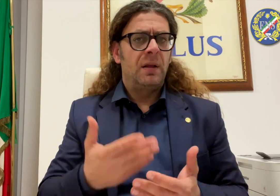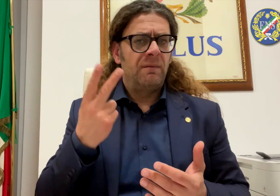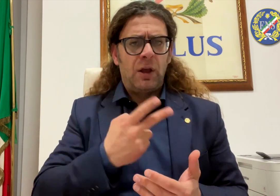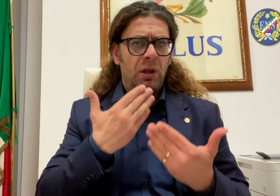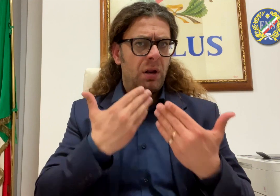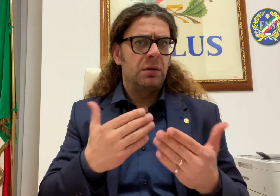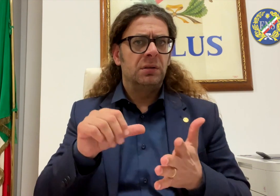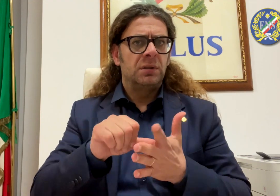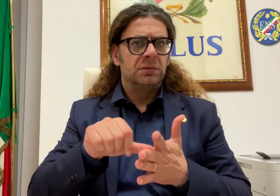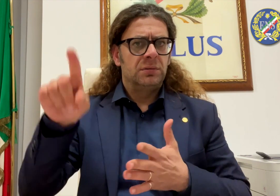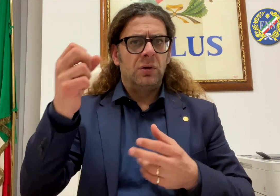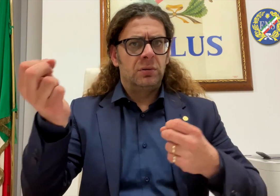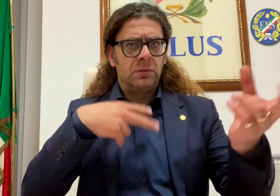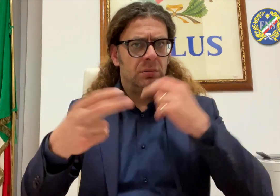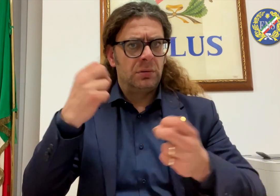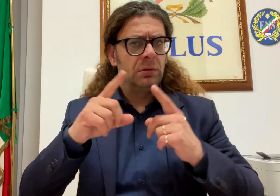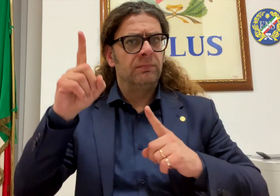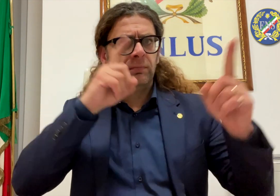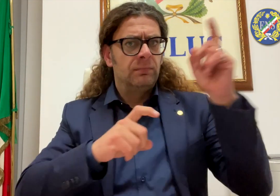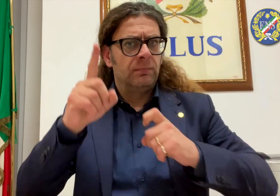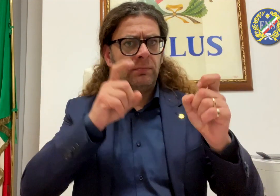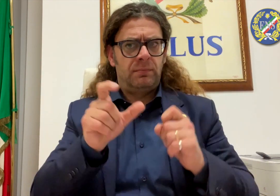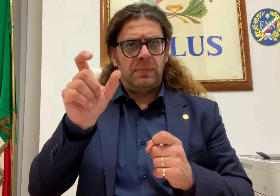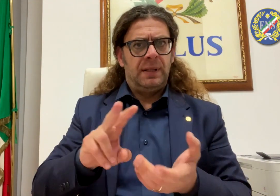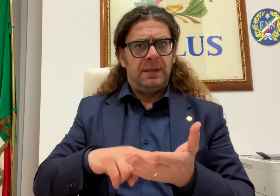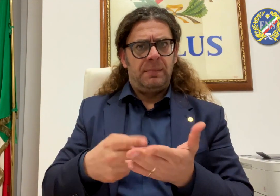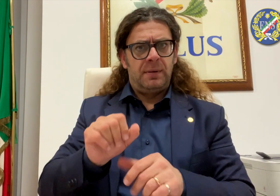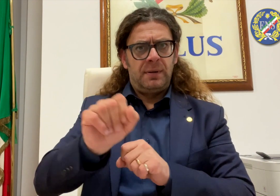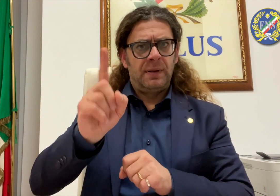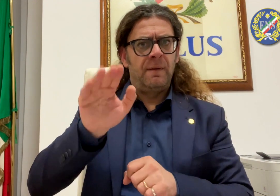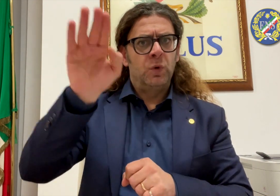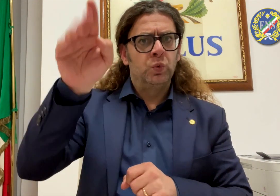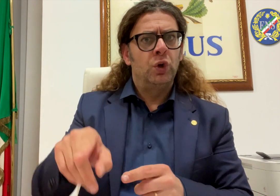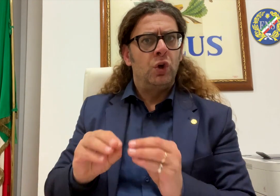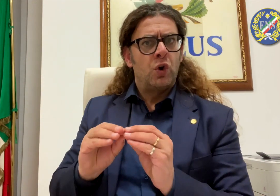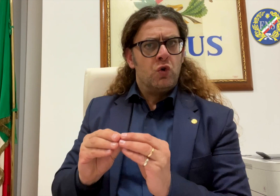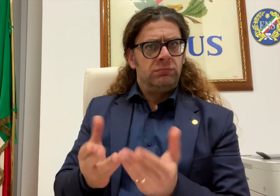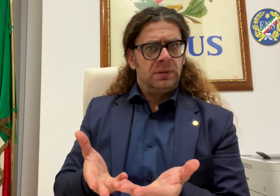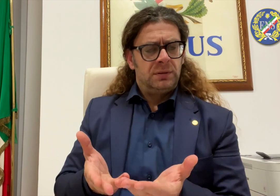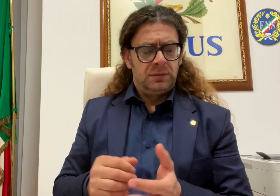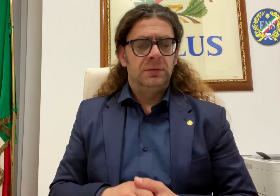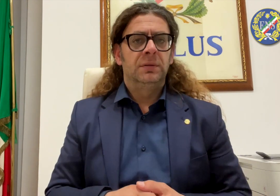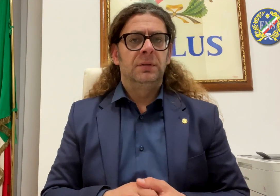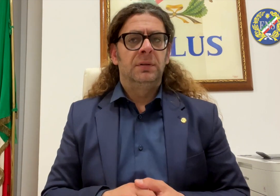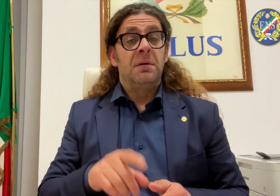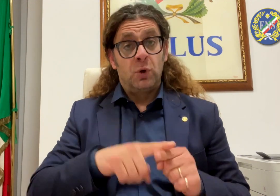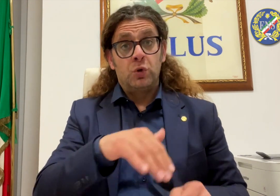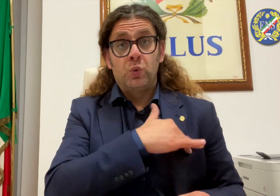possibilità di iscriversi alle associazioni di categoria anche ai neointerpreti. Ci si è posto il problema circa la validità o